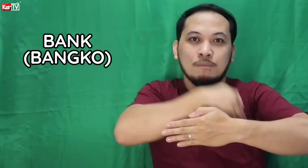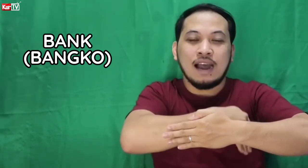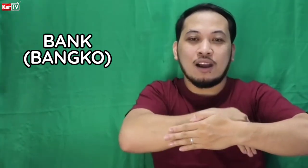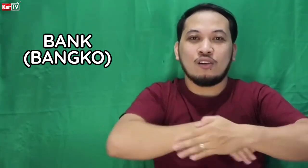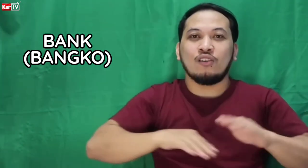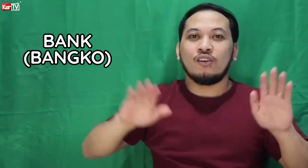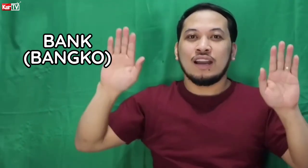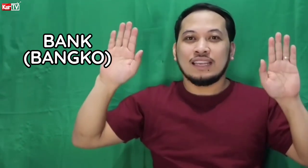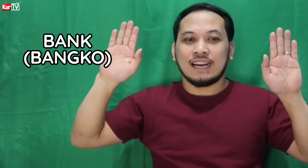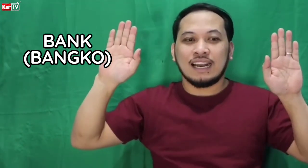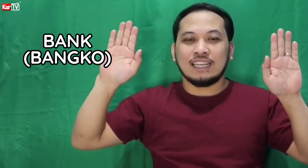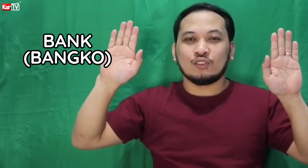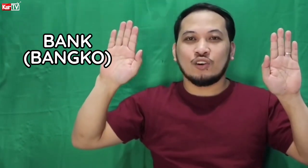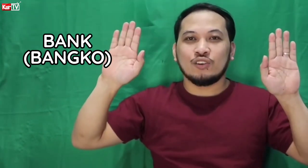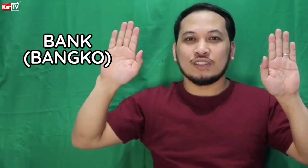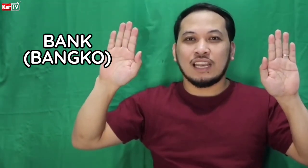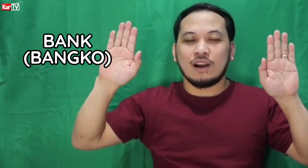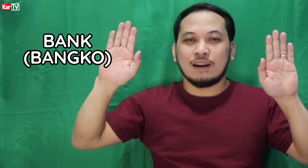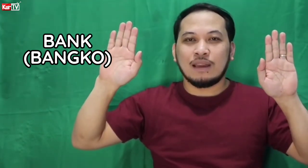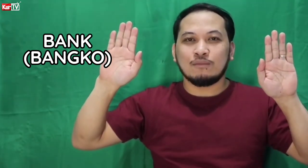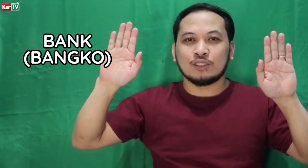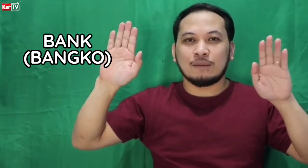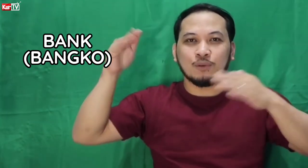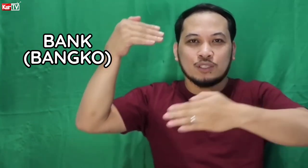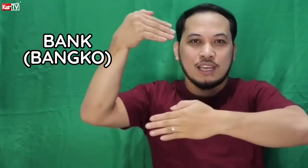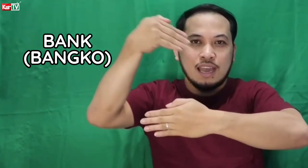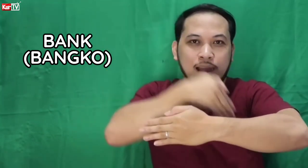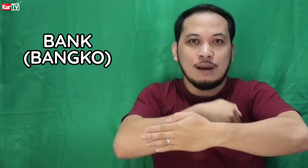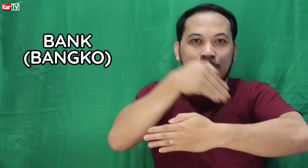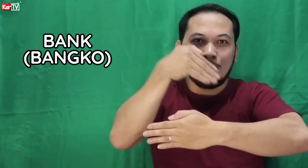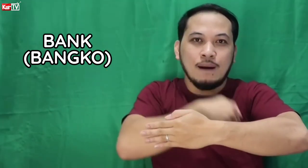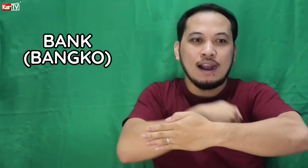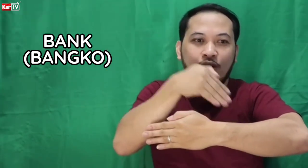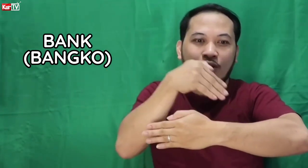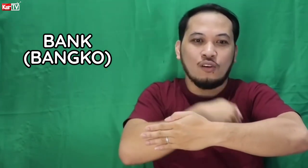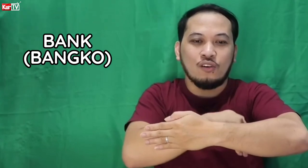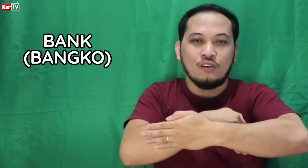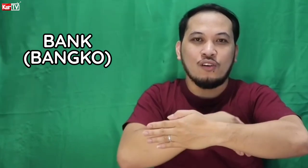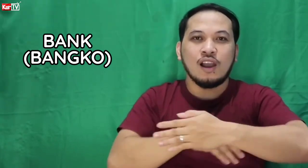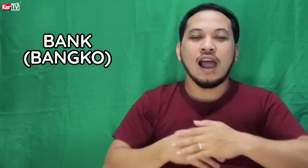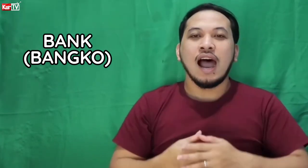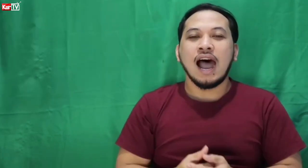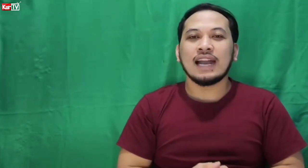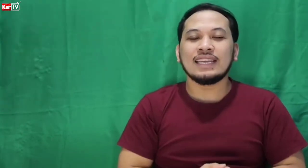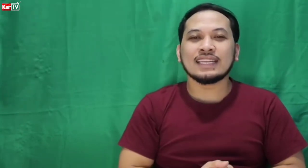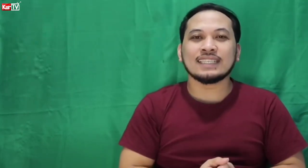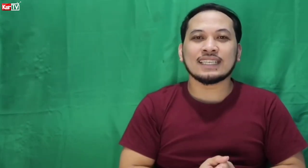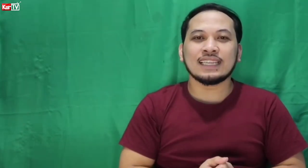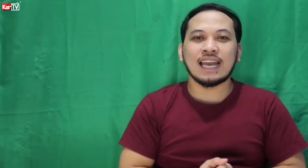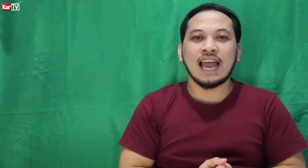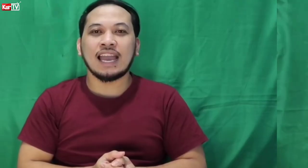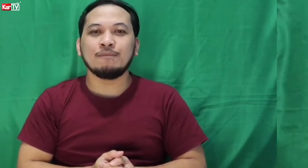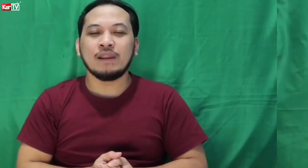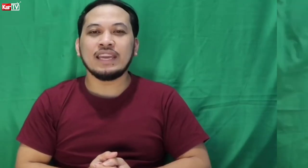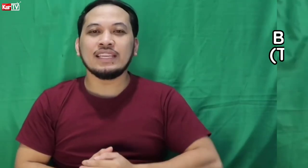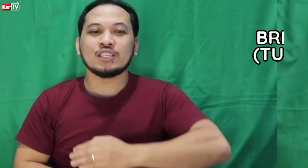Bangko. Nakaganito yung dalawang kamay mo tapos Bangko. Ang next na salita ay Bridge.